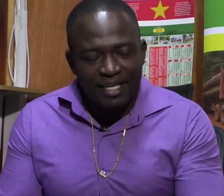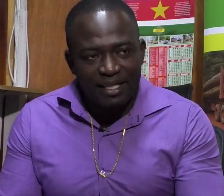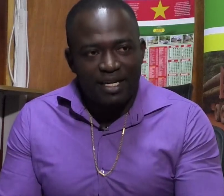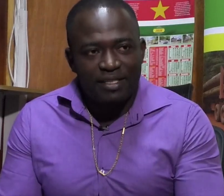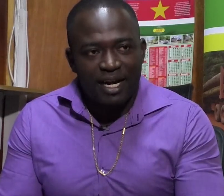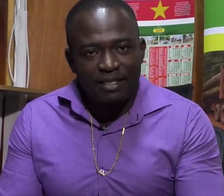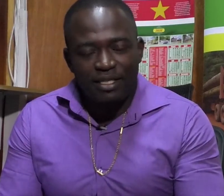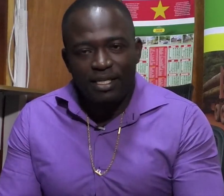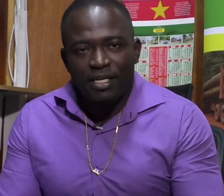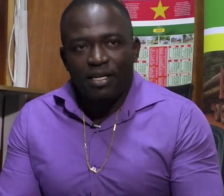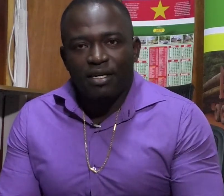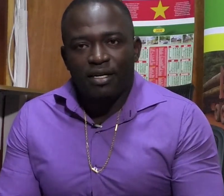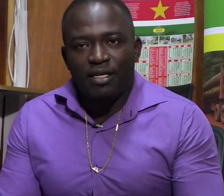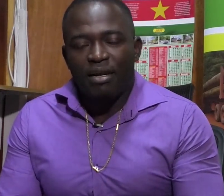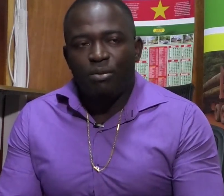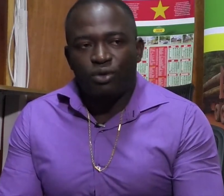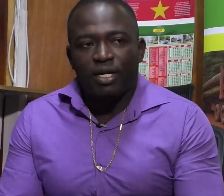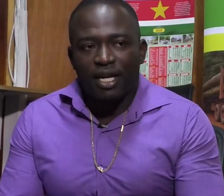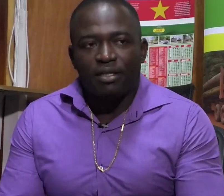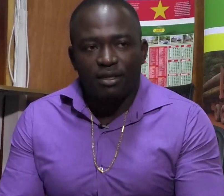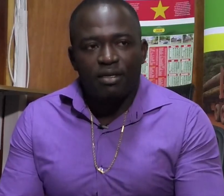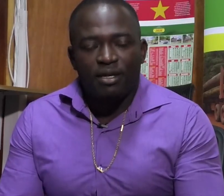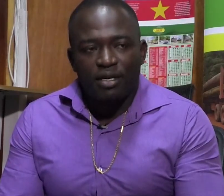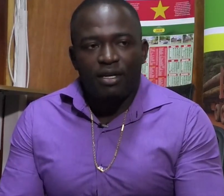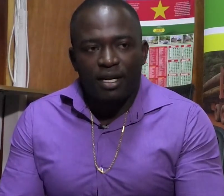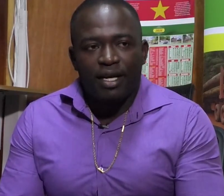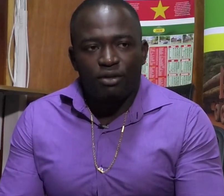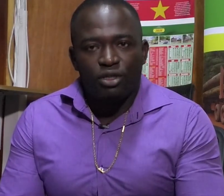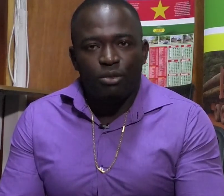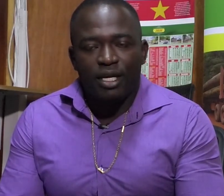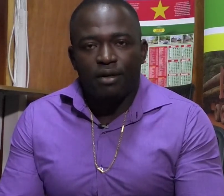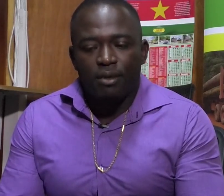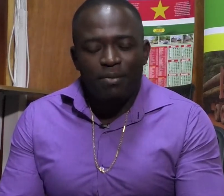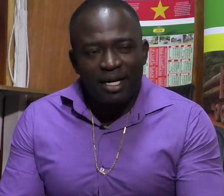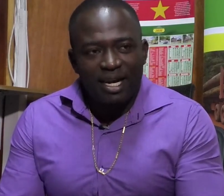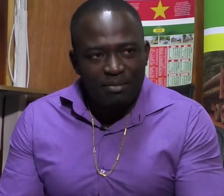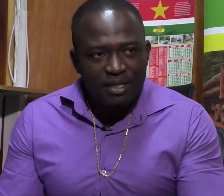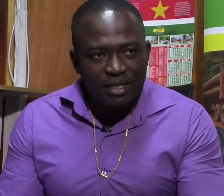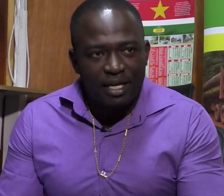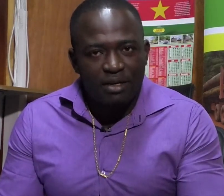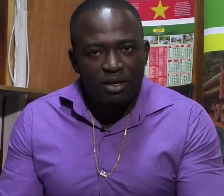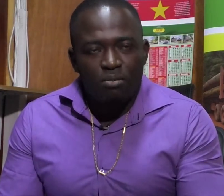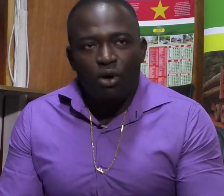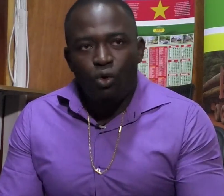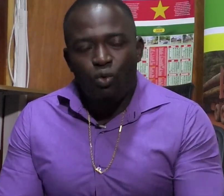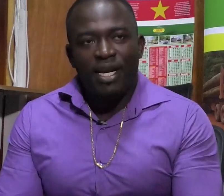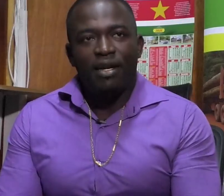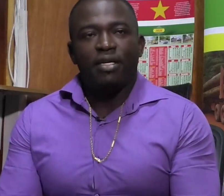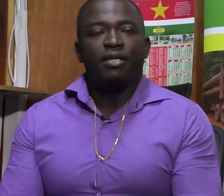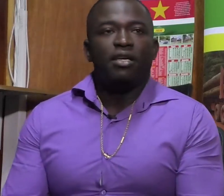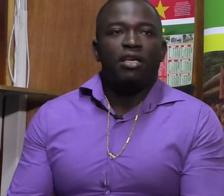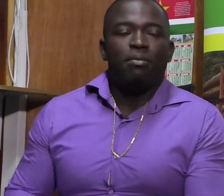decentralisatie. Daarmee moeten we de klant inderdaad kunnen stimuleren. Die mannen die al bezig zijn. Maar